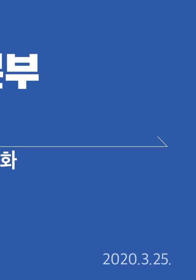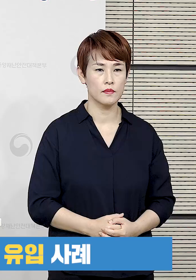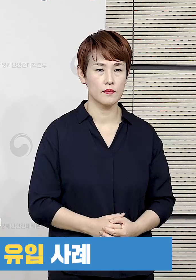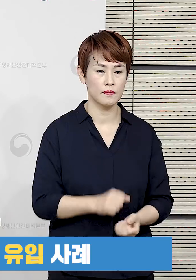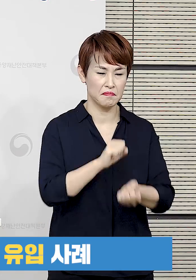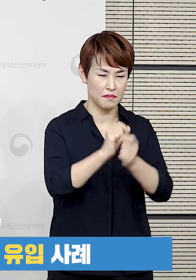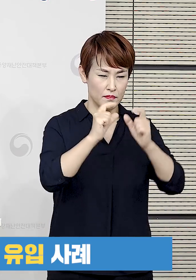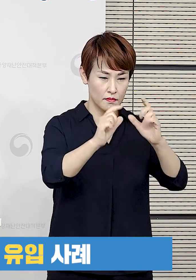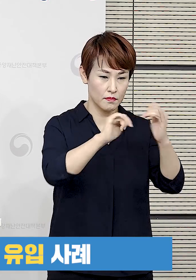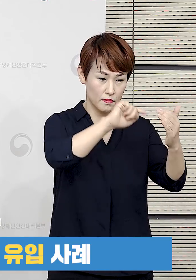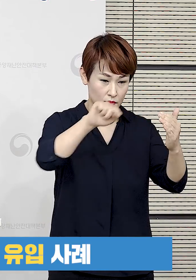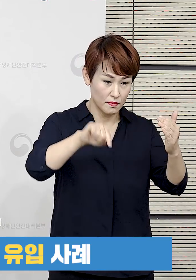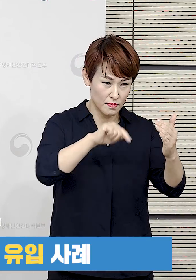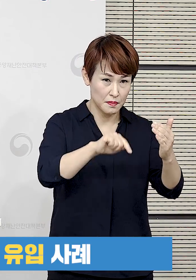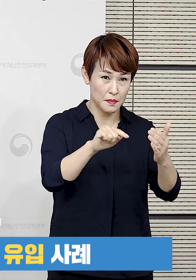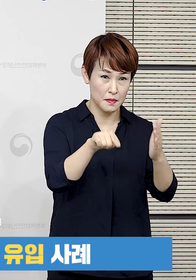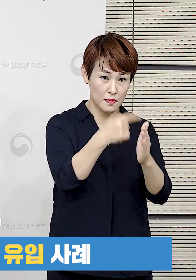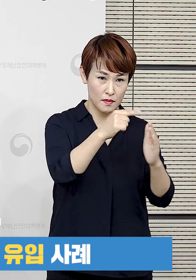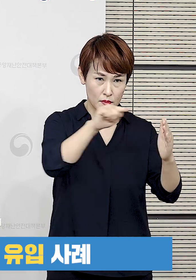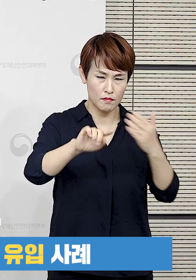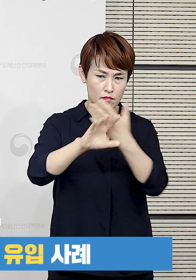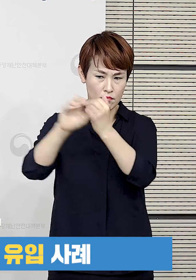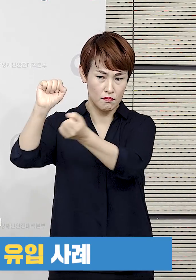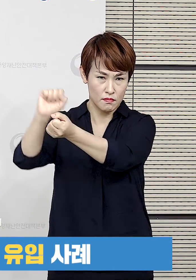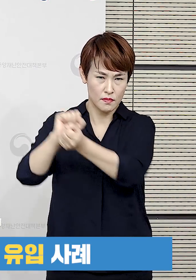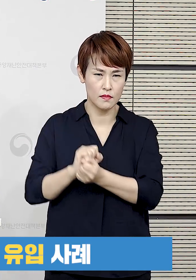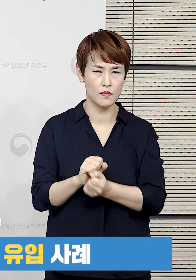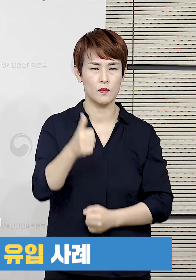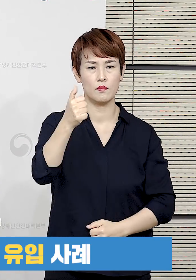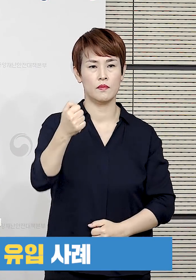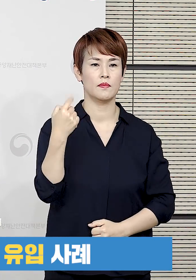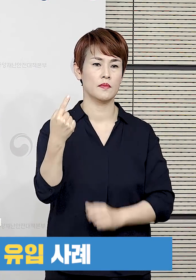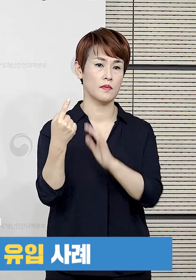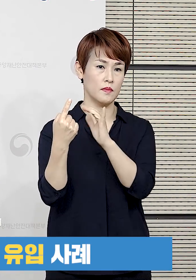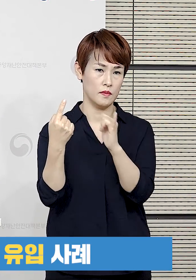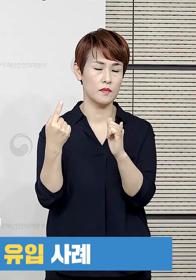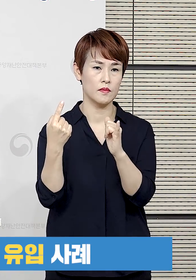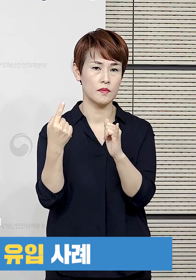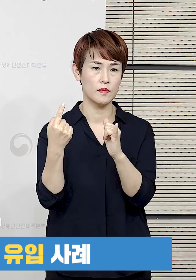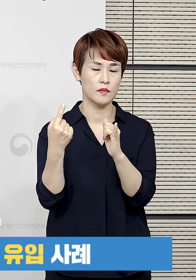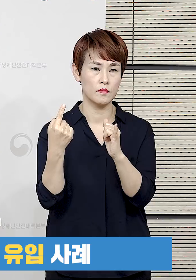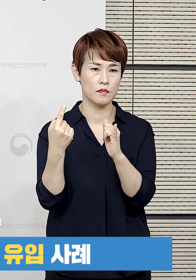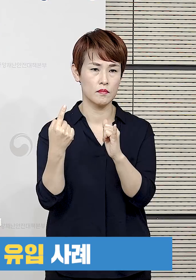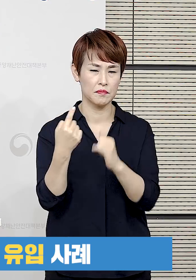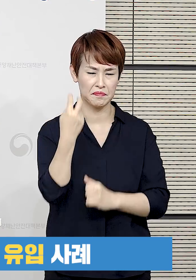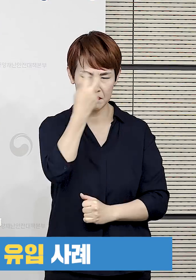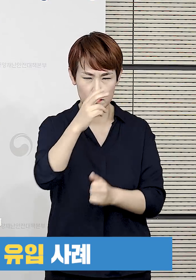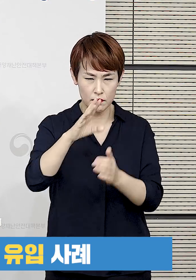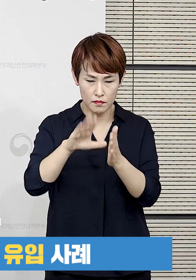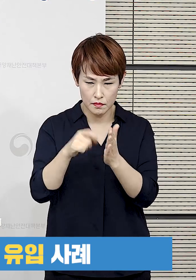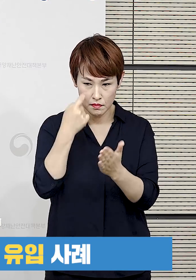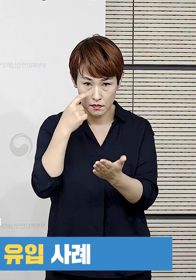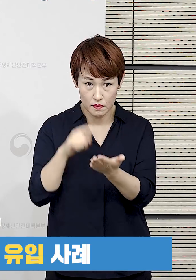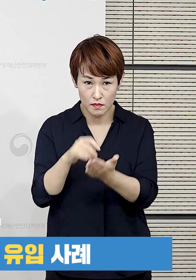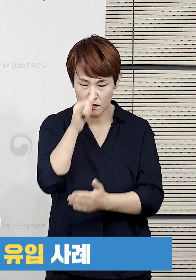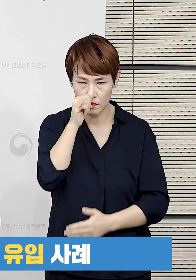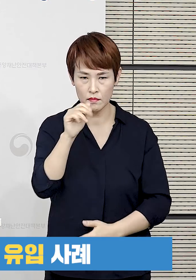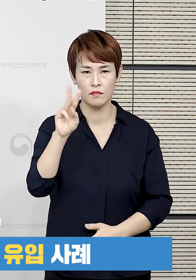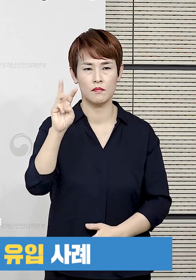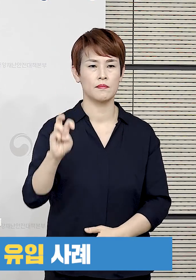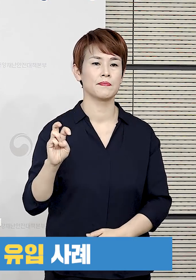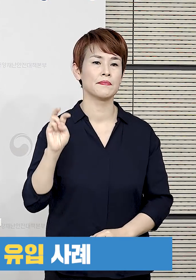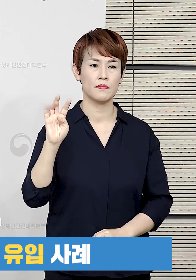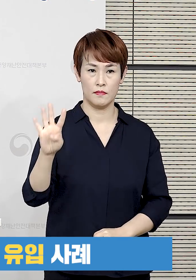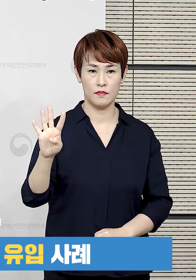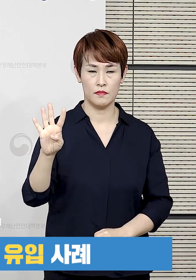검일 오전 0시 기준 확진자 100명 중 해외에서 유입된 사례가 51명입니다. 검역